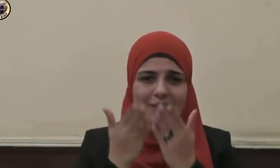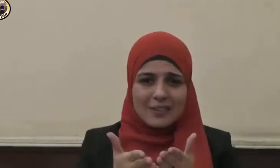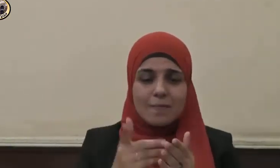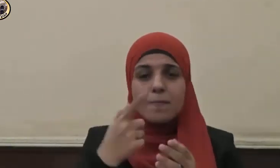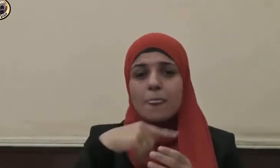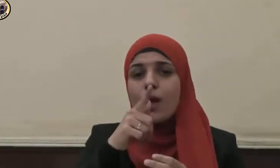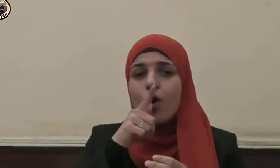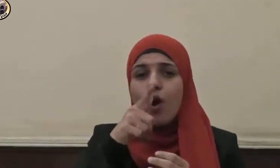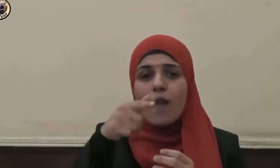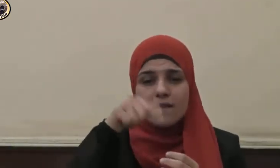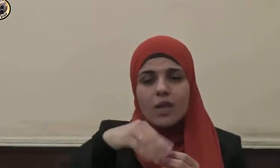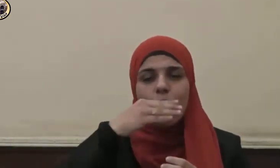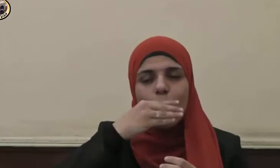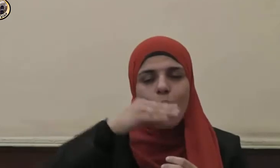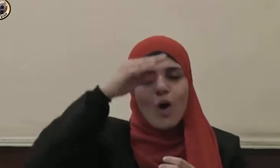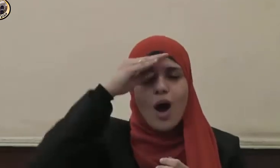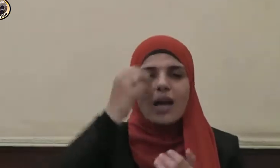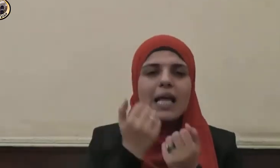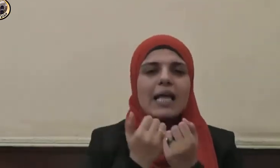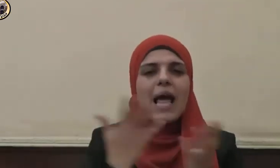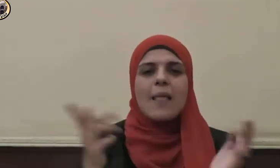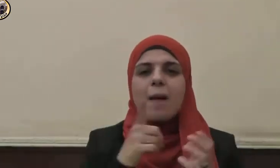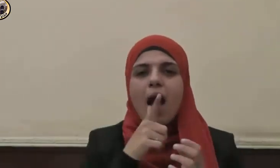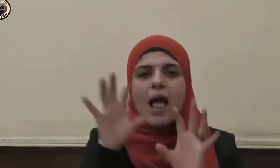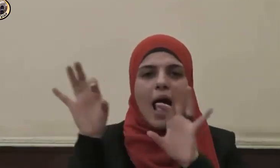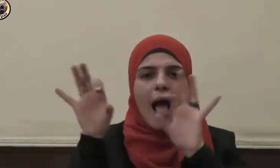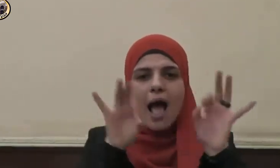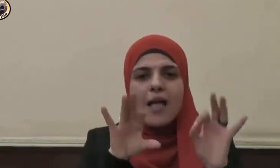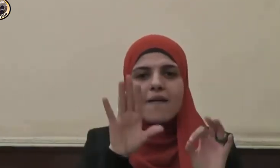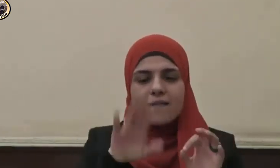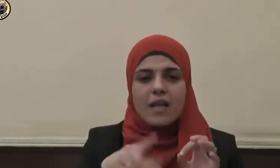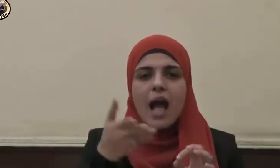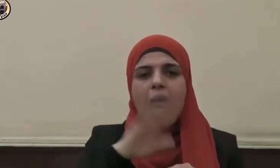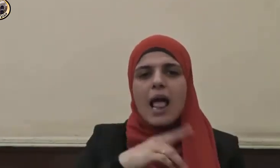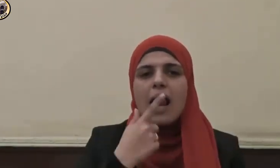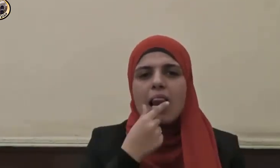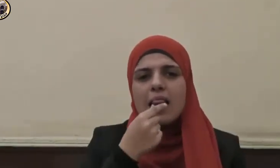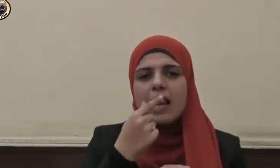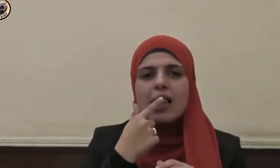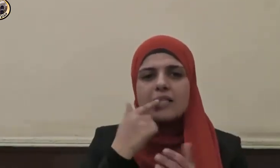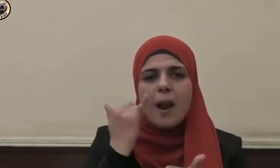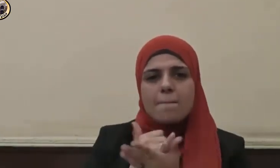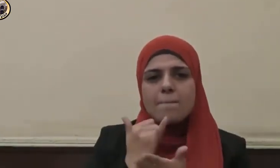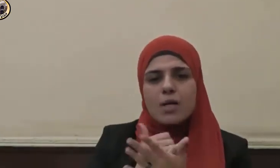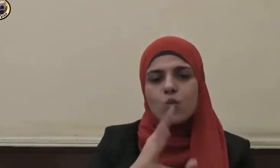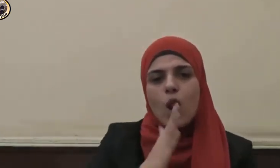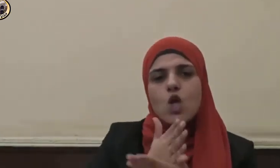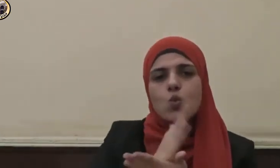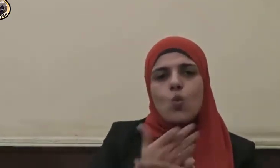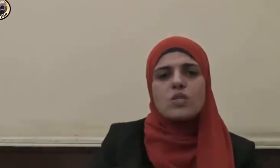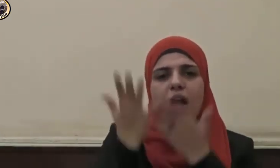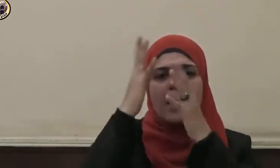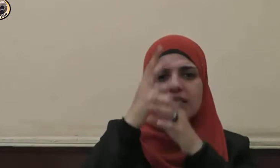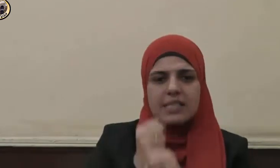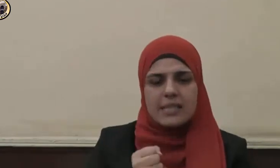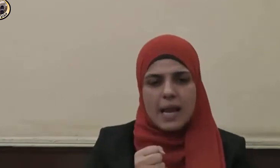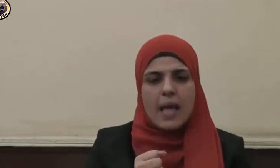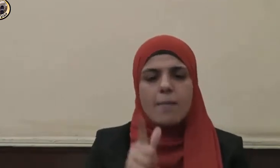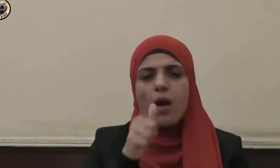ذكر لنا القرآن الكريم ذلك على لسان سيدنا يوسف عليه السلام في